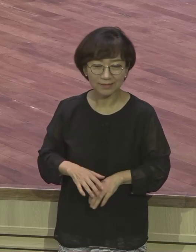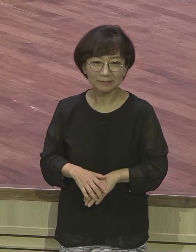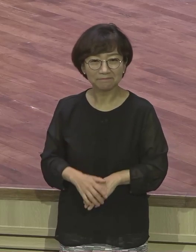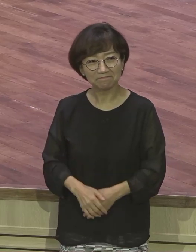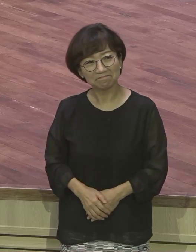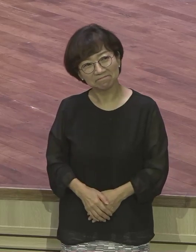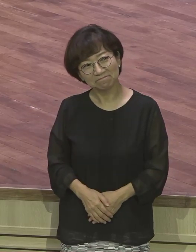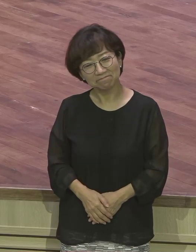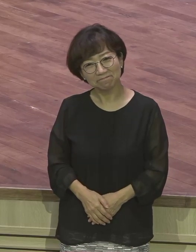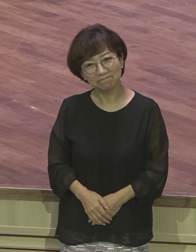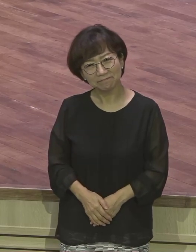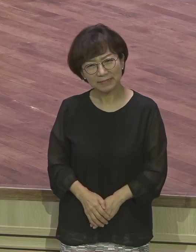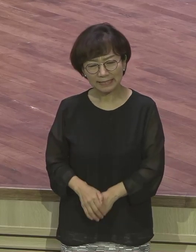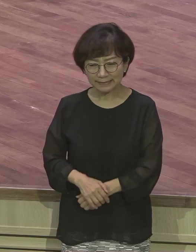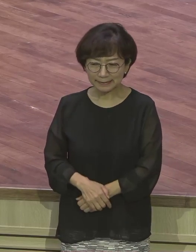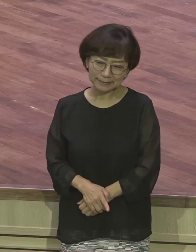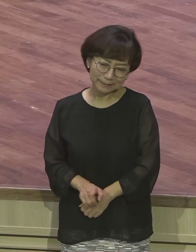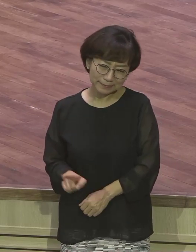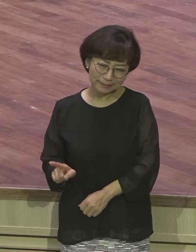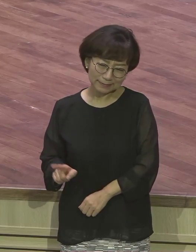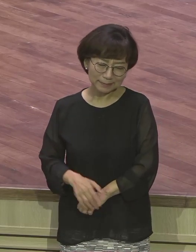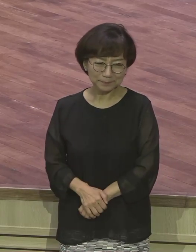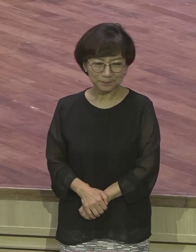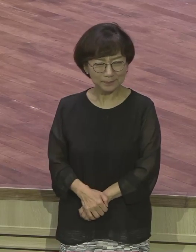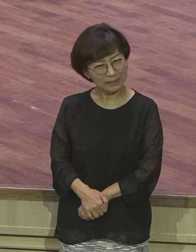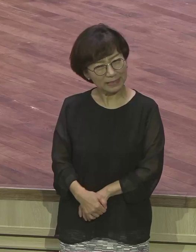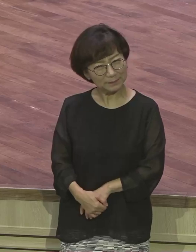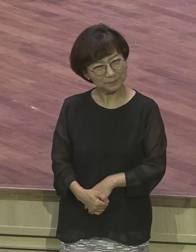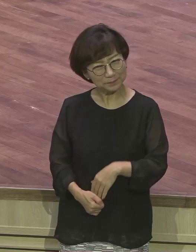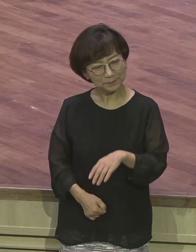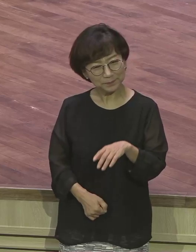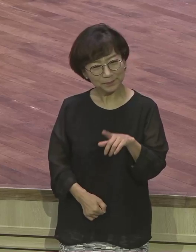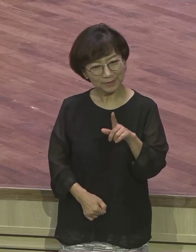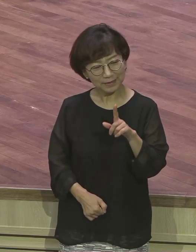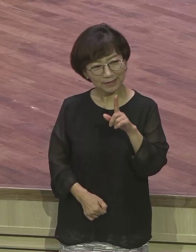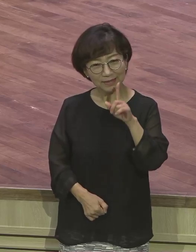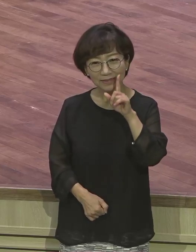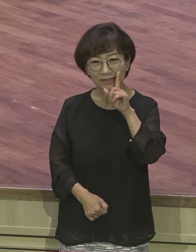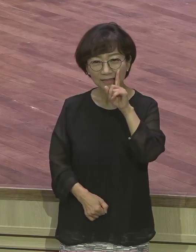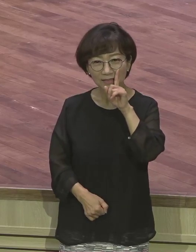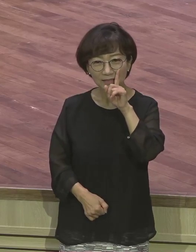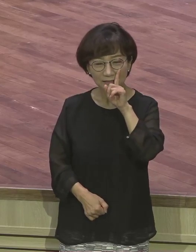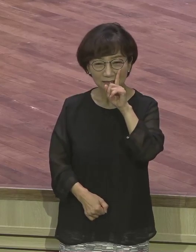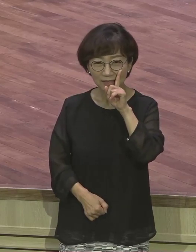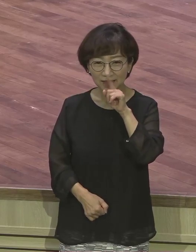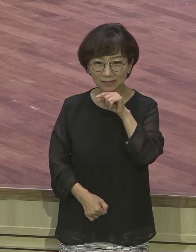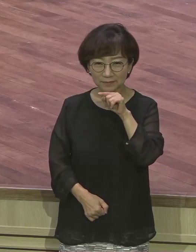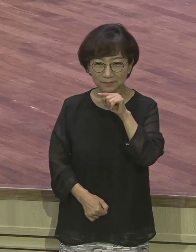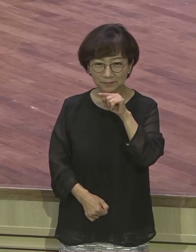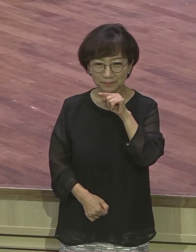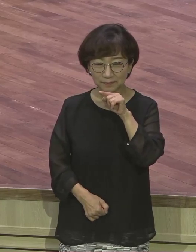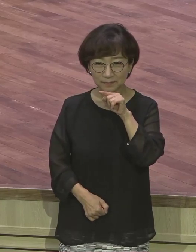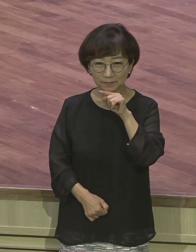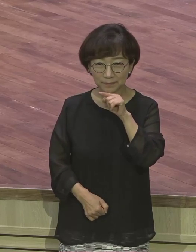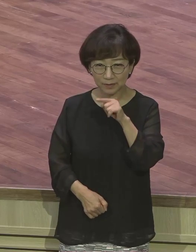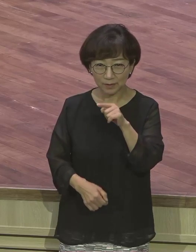저 부분이 저분이 저분이 그런데 역시 그것 때문에 터집부른 거예요 문제 문제 사건 왔을 때